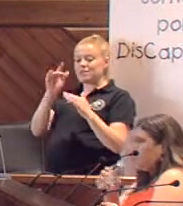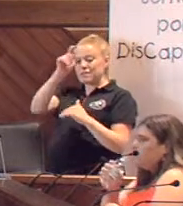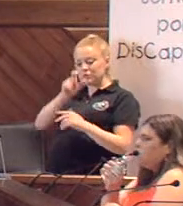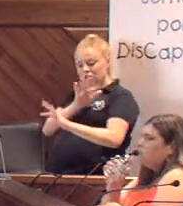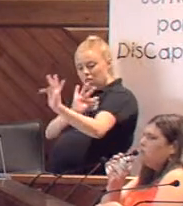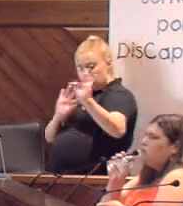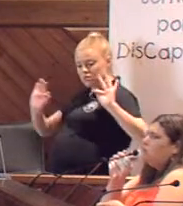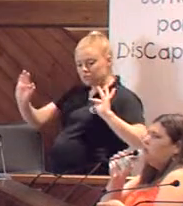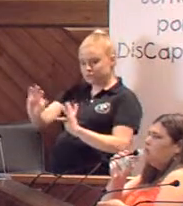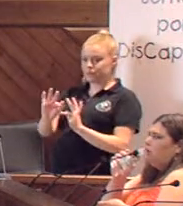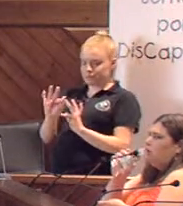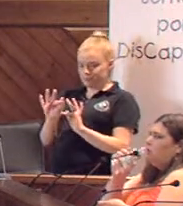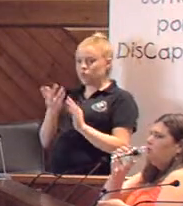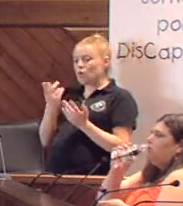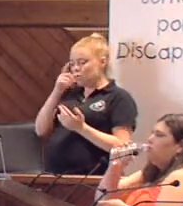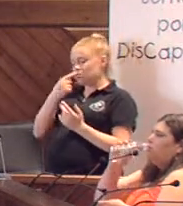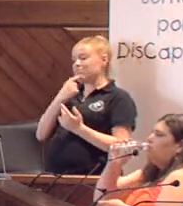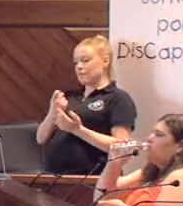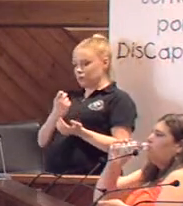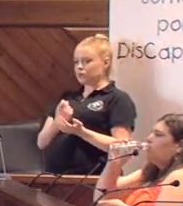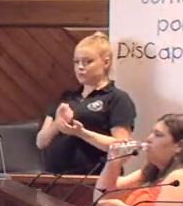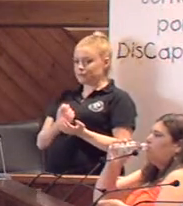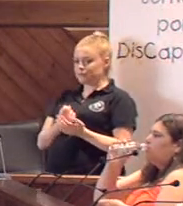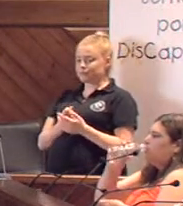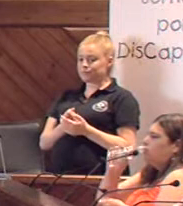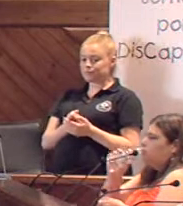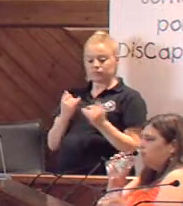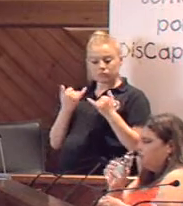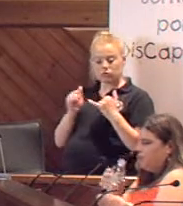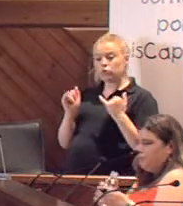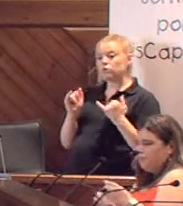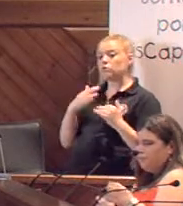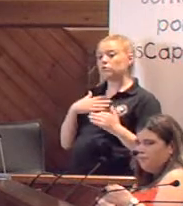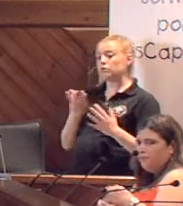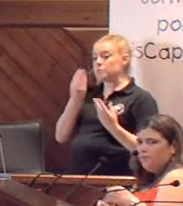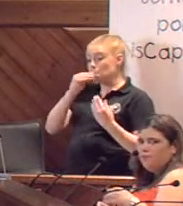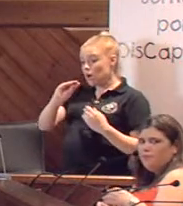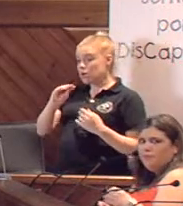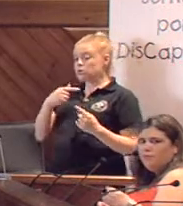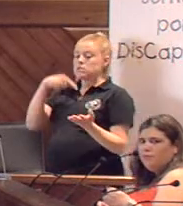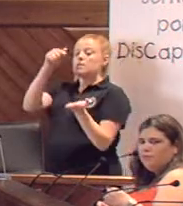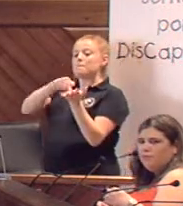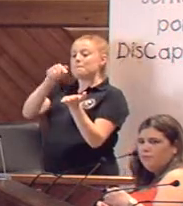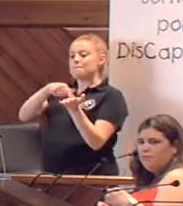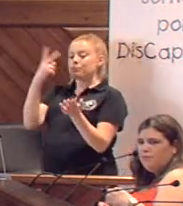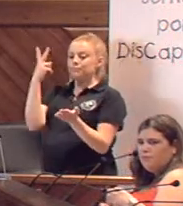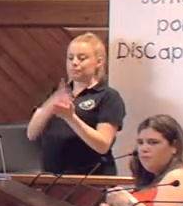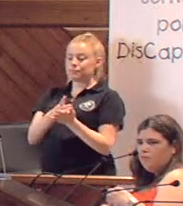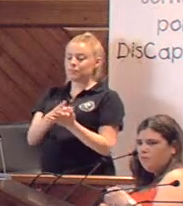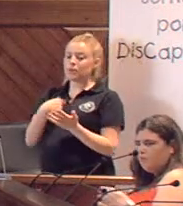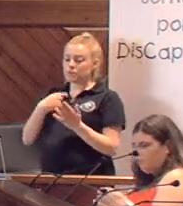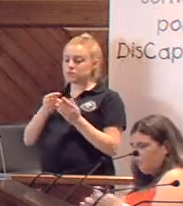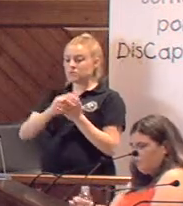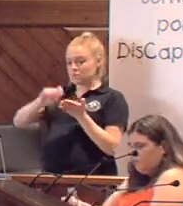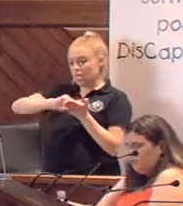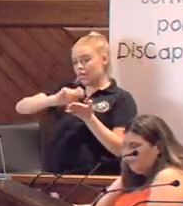de estas personas con dificultades, ¿no? Y lo último, que tras estas aportaciones volvemos a reivindicar que se tome nota de lo que aquí